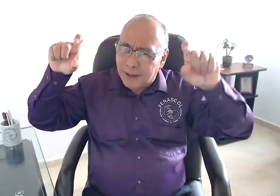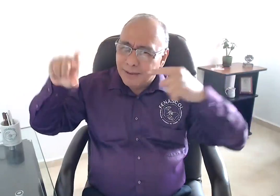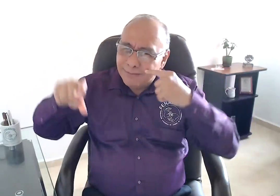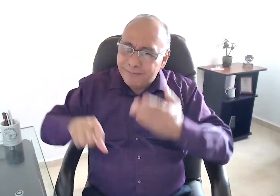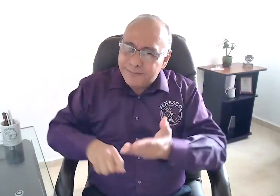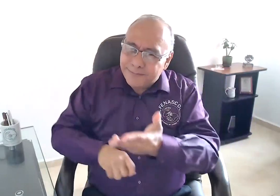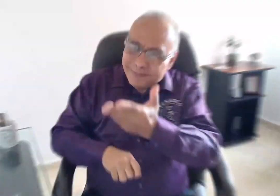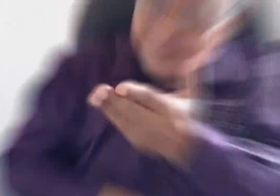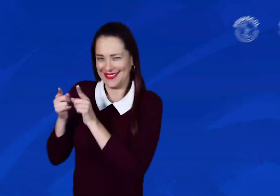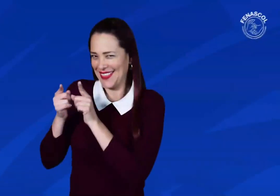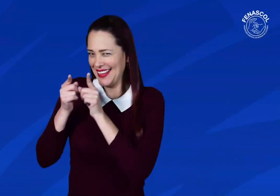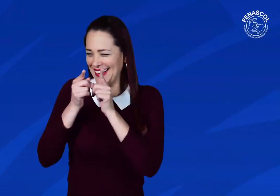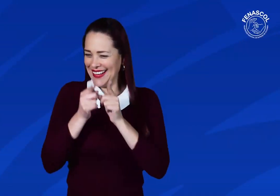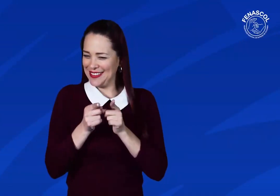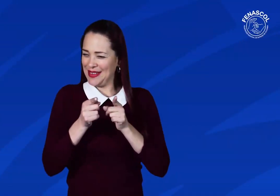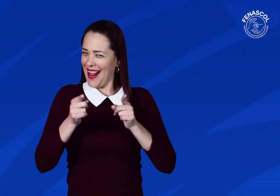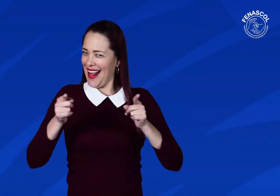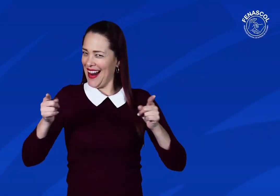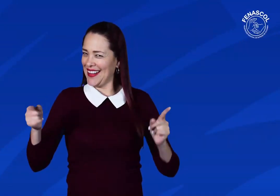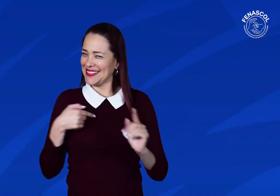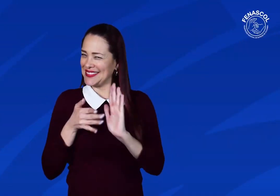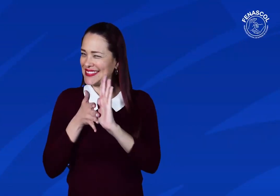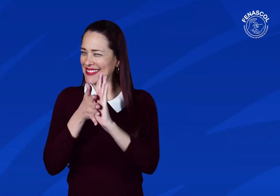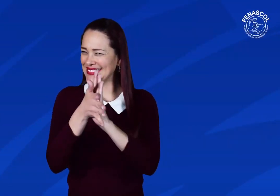Veamos. Les daré una explicación.